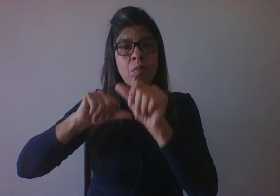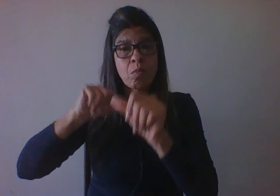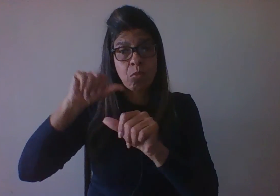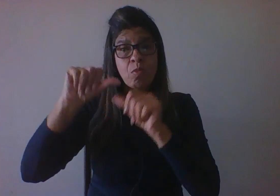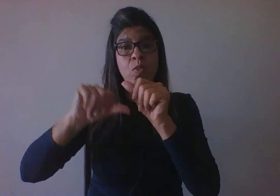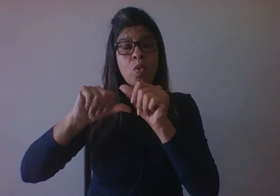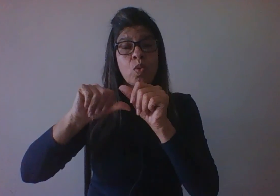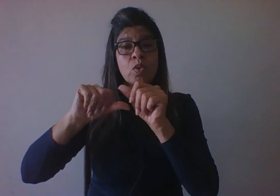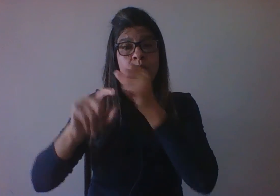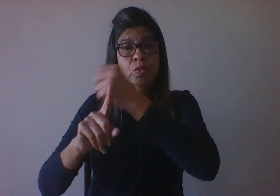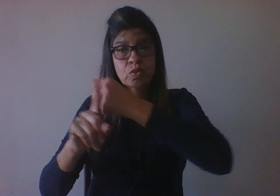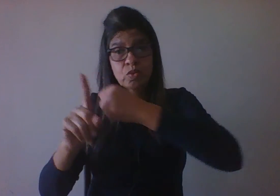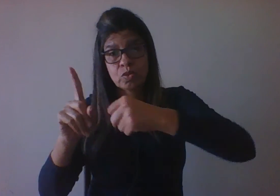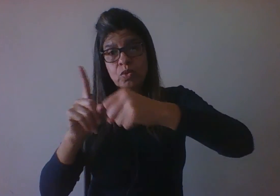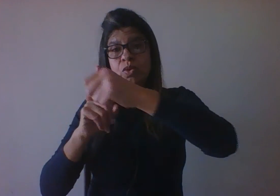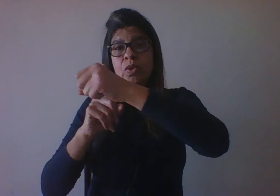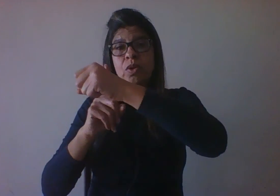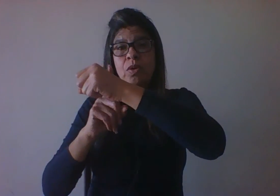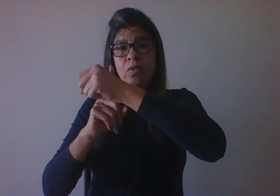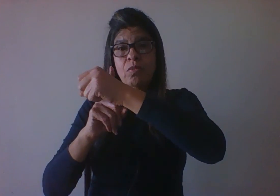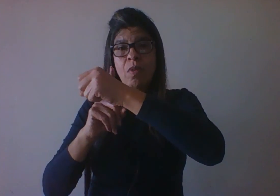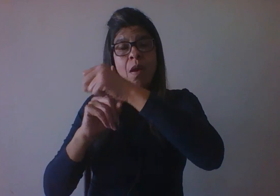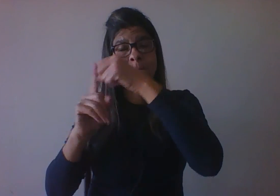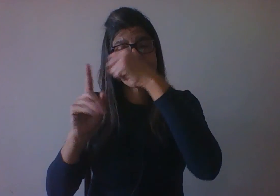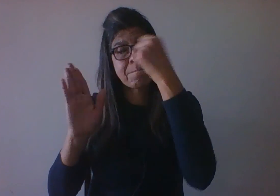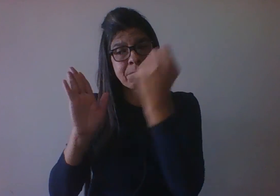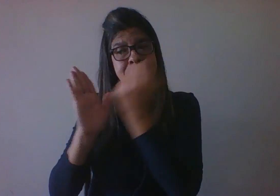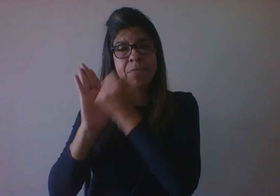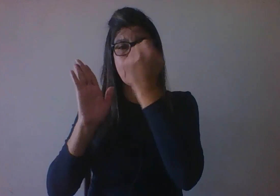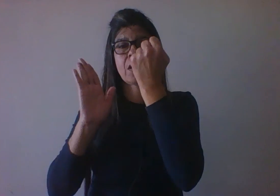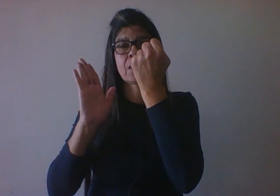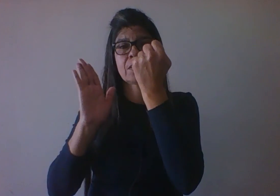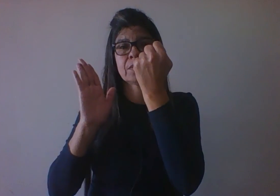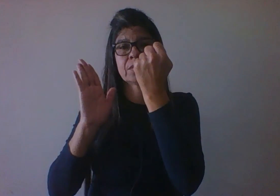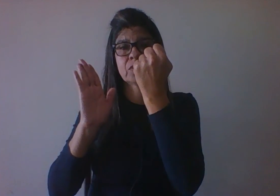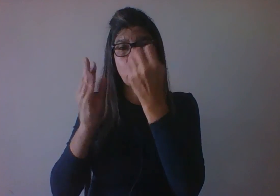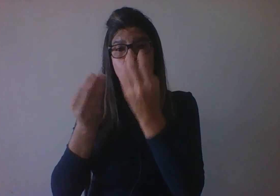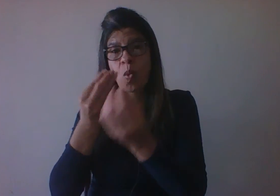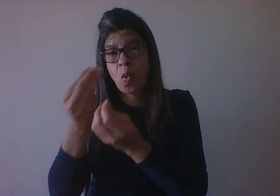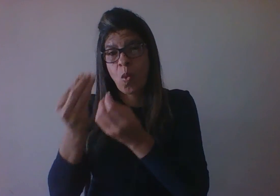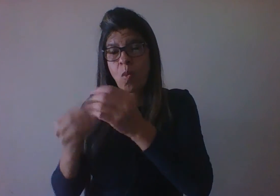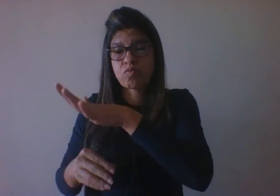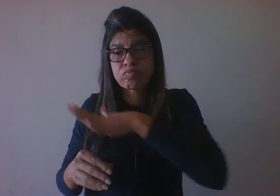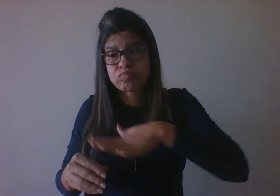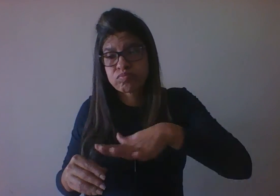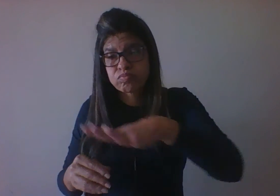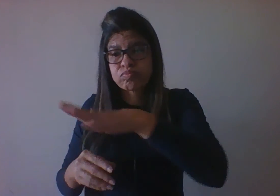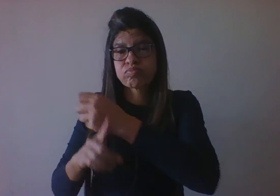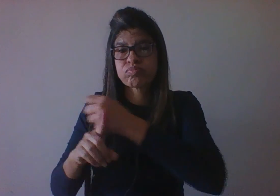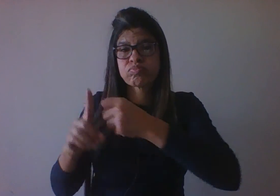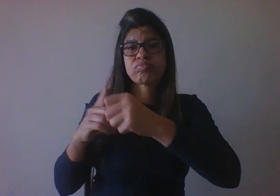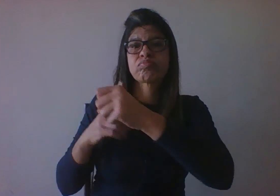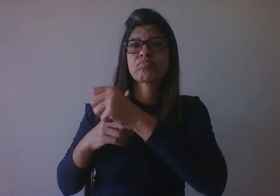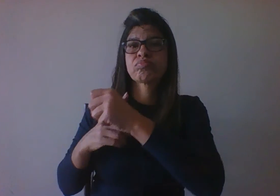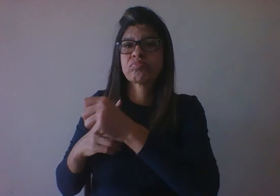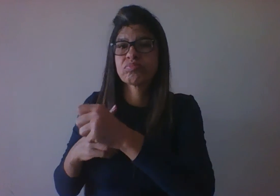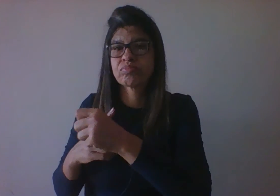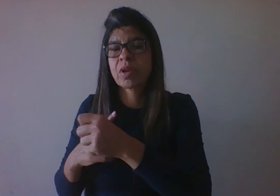são muito mais marcantes. A maneira como o indivíduo lida com o ambiente, se ele se casa ou não, se ele tem emprego ou não, em que ele